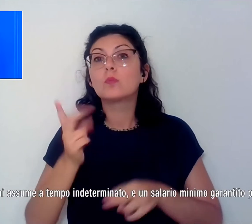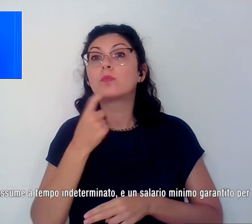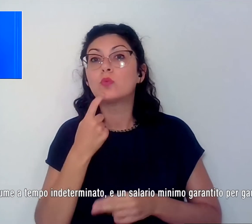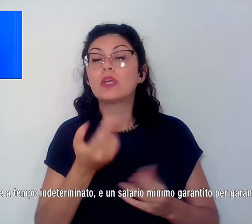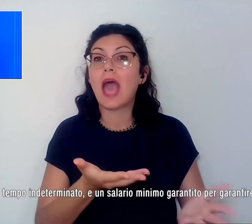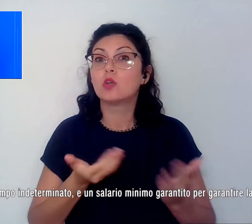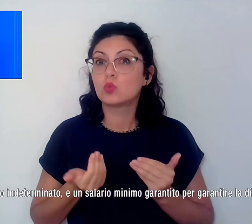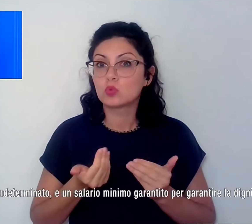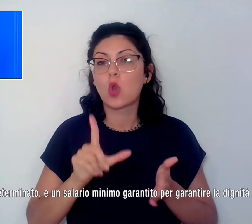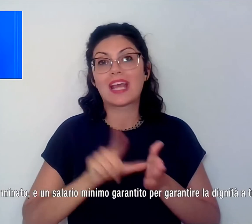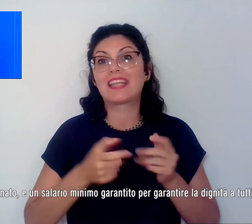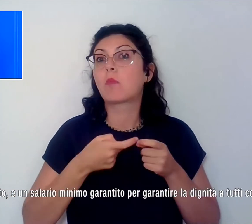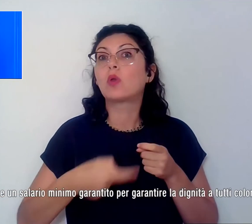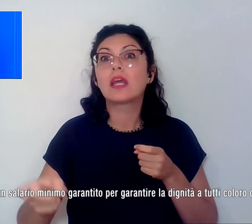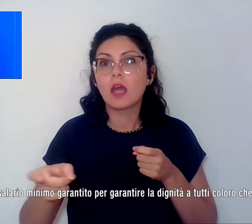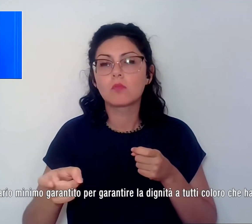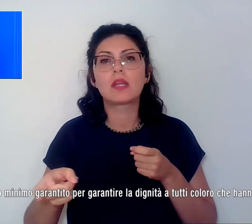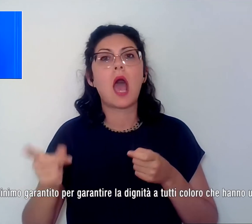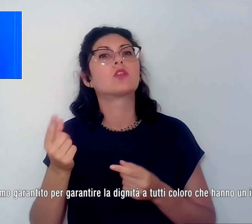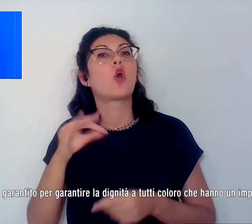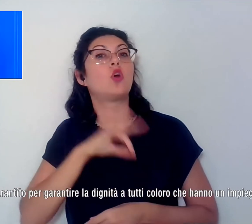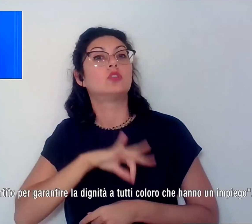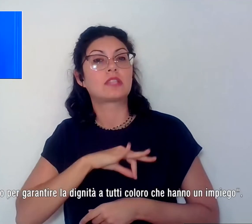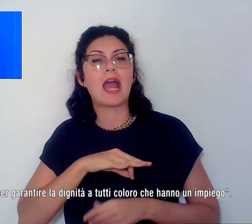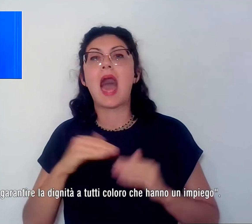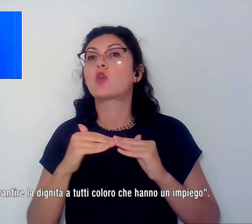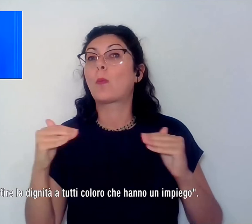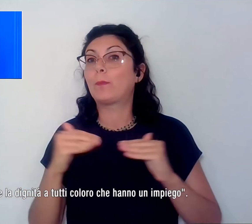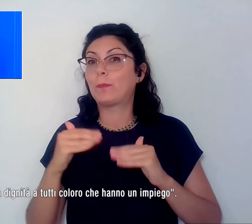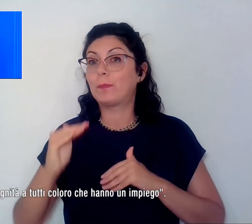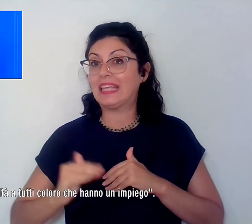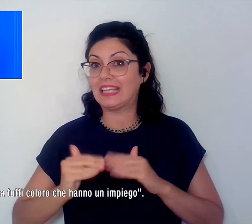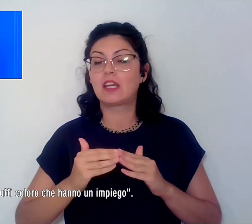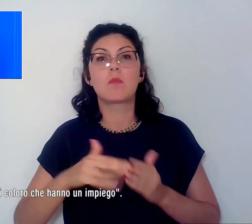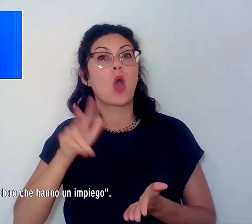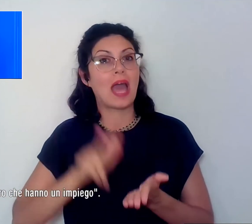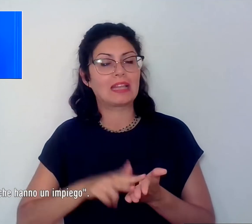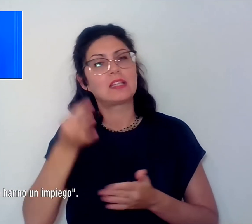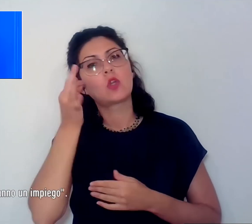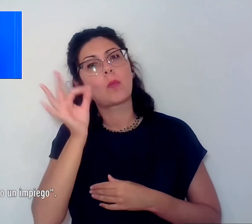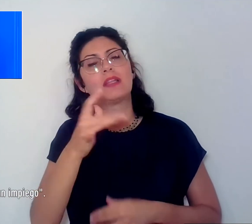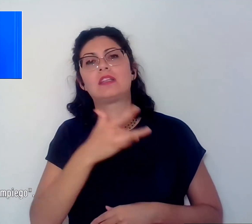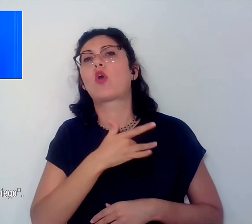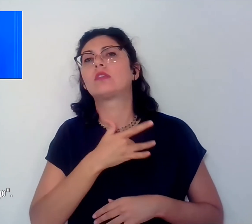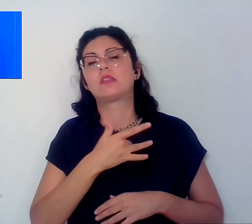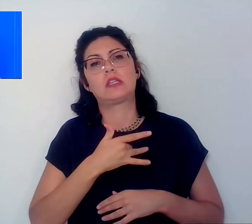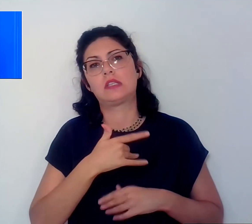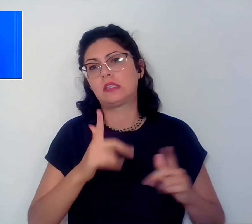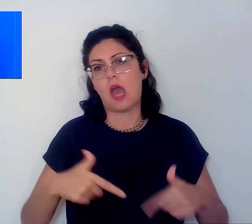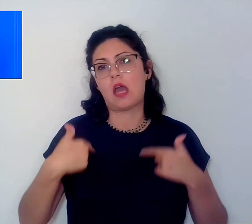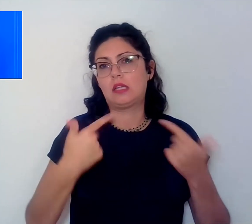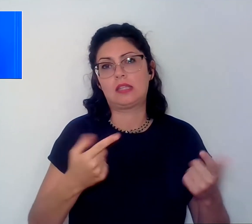indeterminato, un salario minimo garantito per garantire la dignità a tutti coloro che hanno un